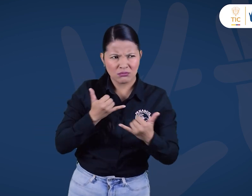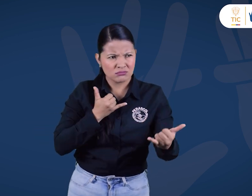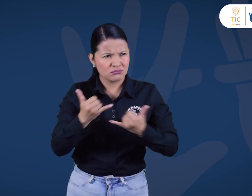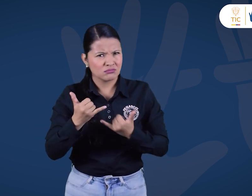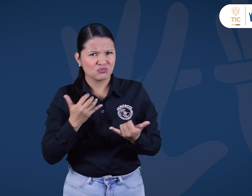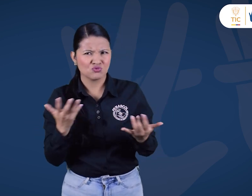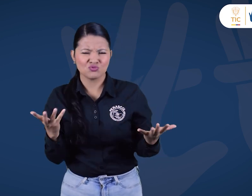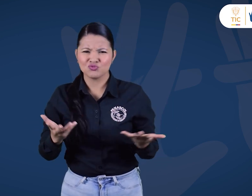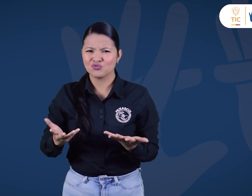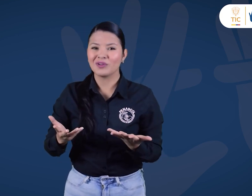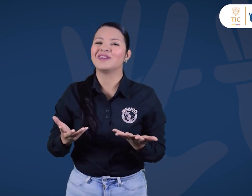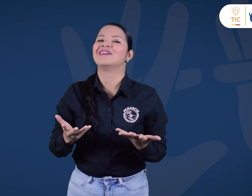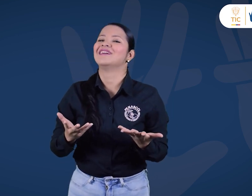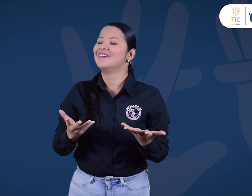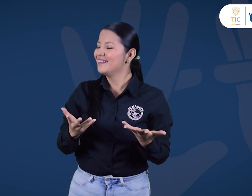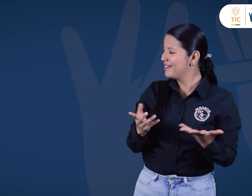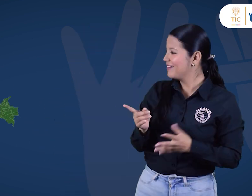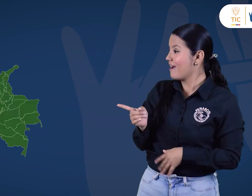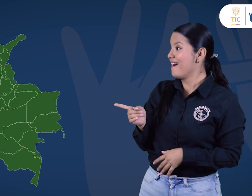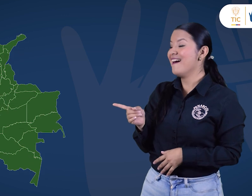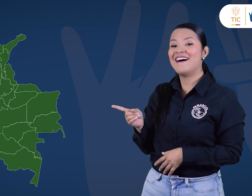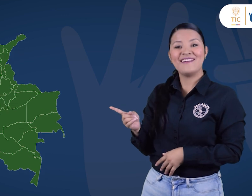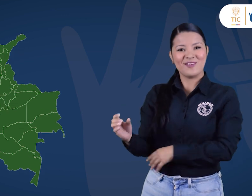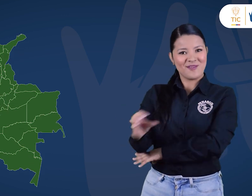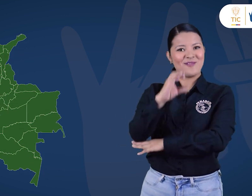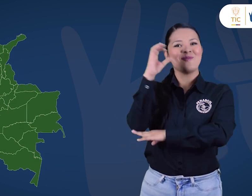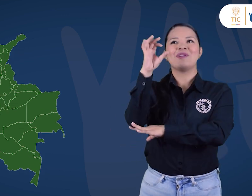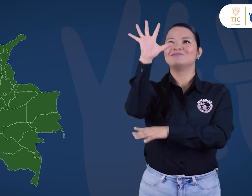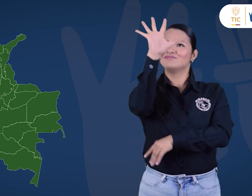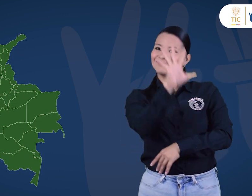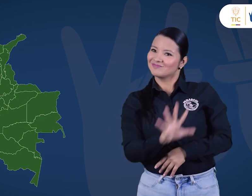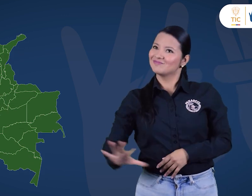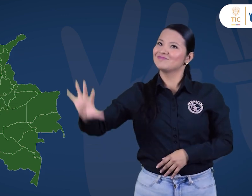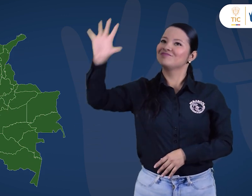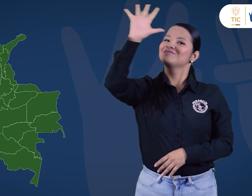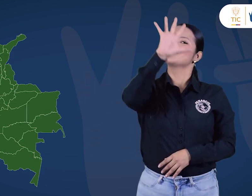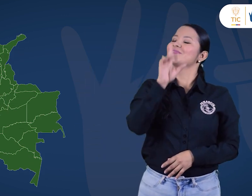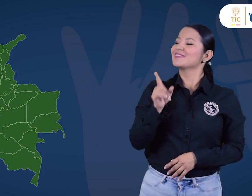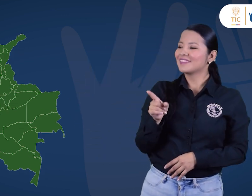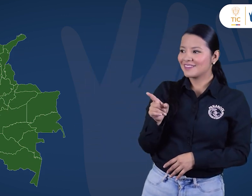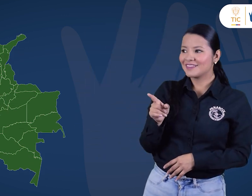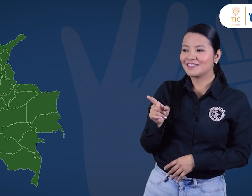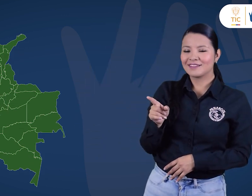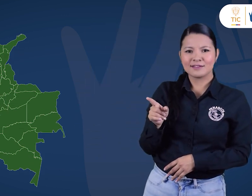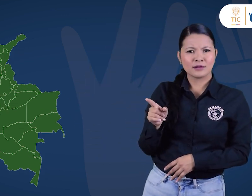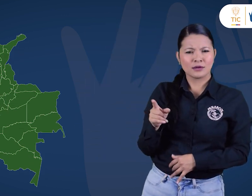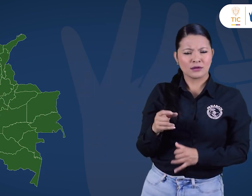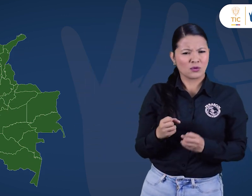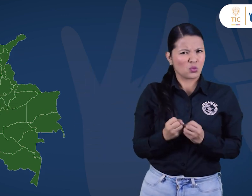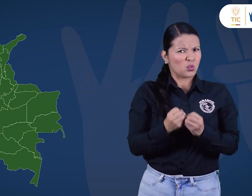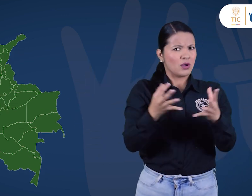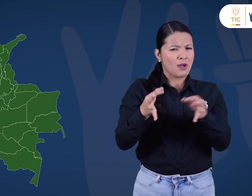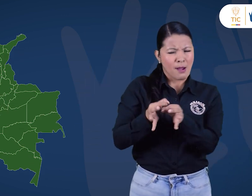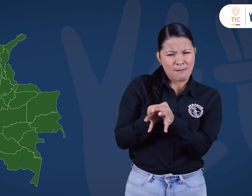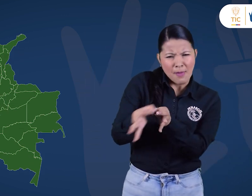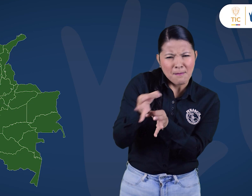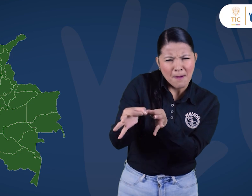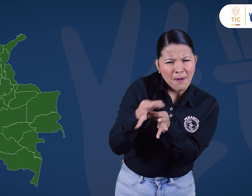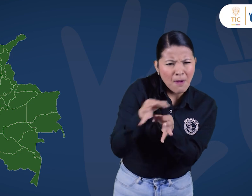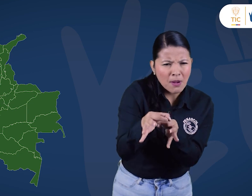¿Y dónde se dan estas comunicaciones? En un total de 523